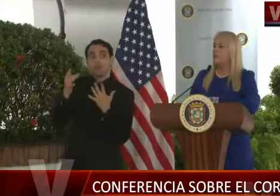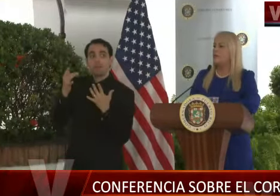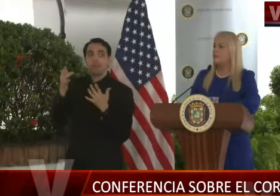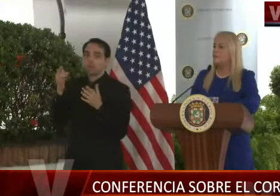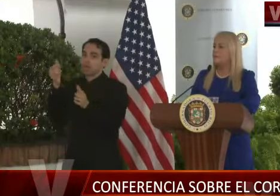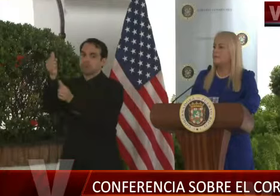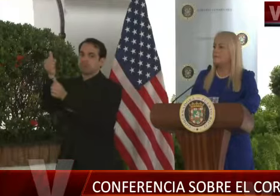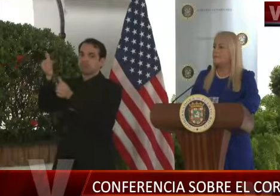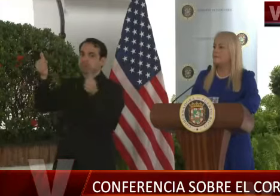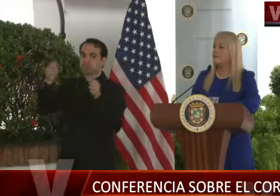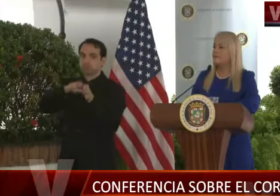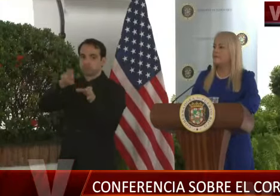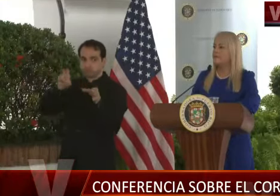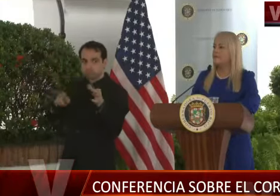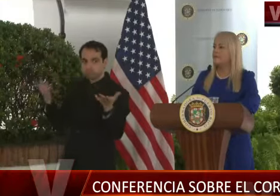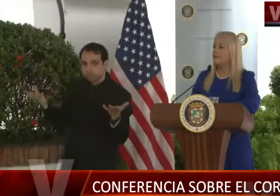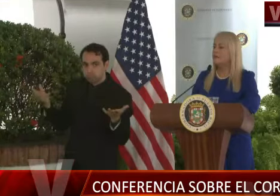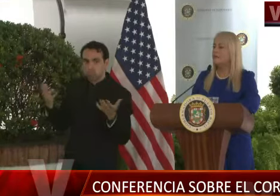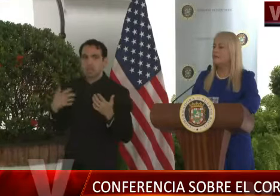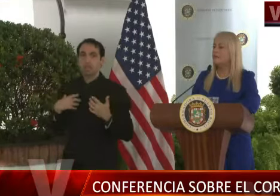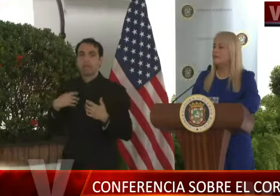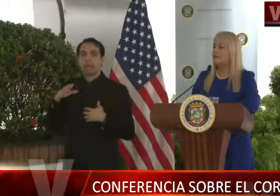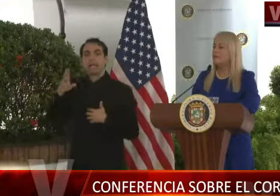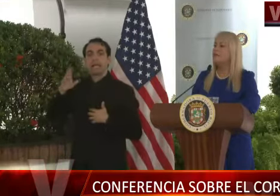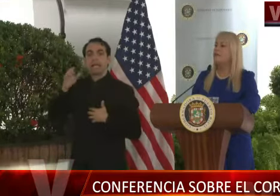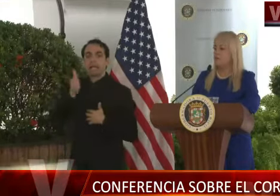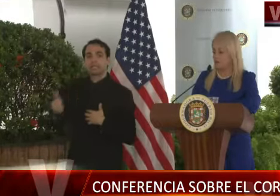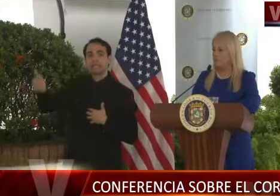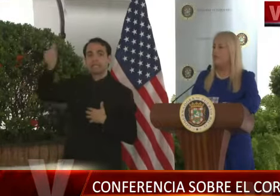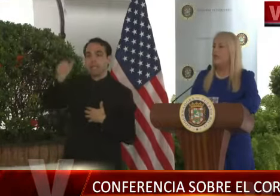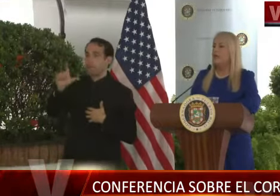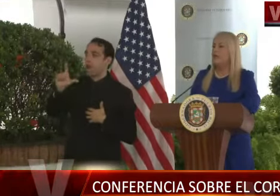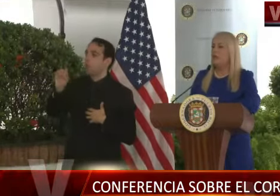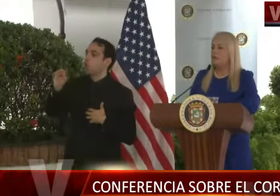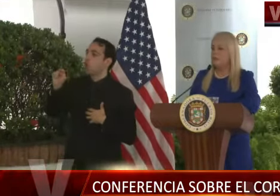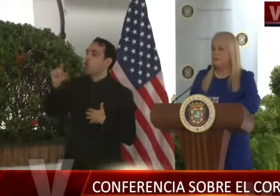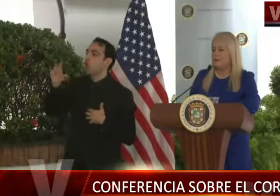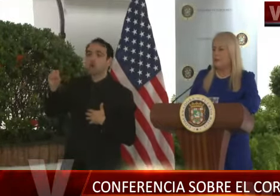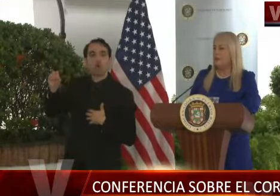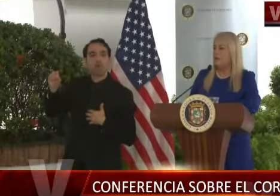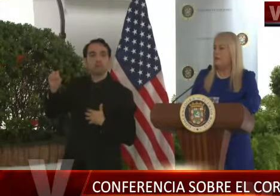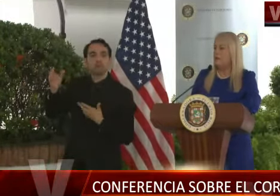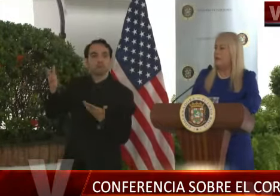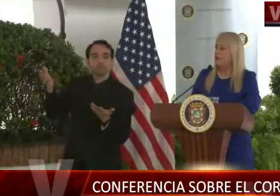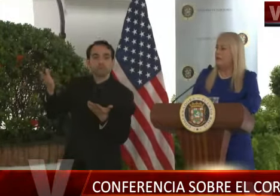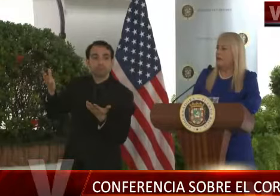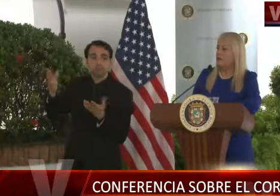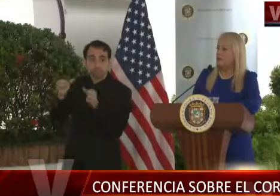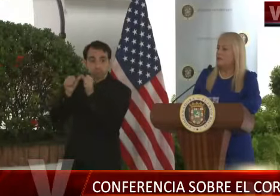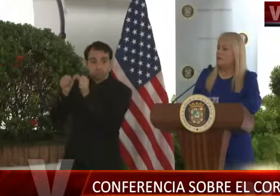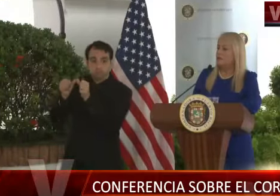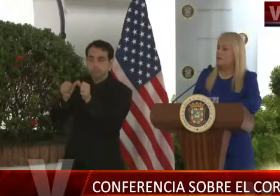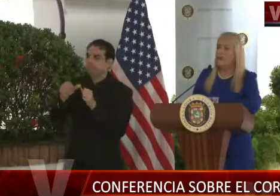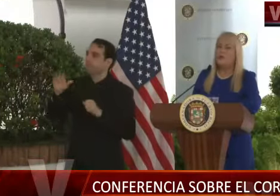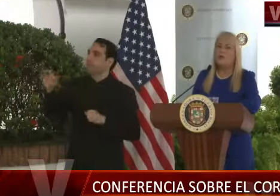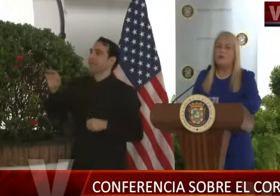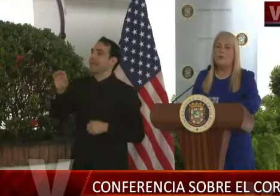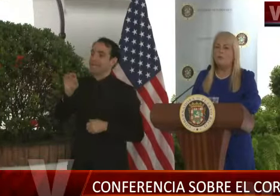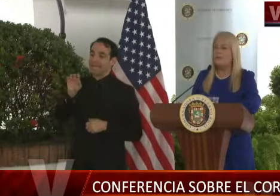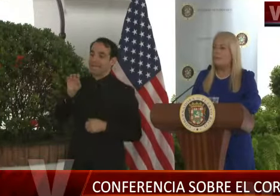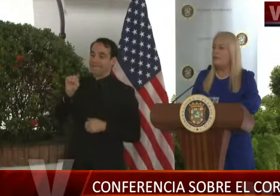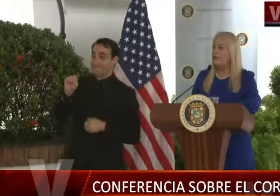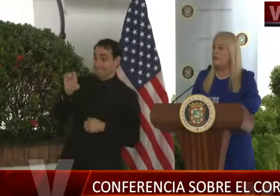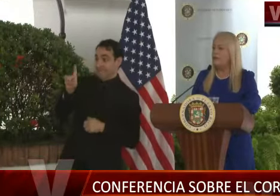y también cuánto tiempo permanecería la secretaria de Quiñones del Hongo como interina. La doctora Seda ha estado realizando su trabajo